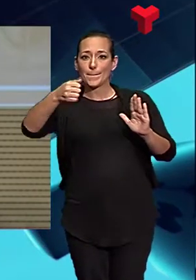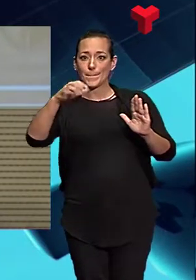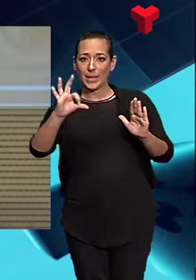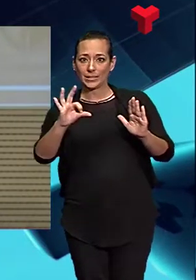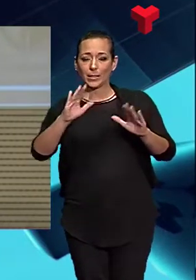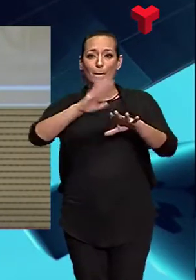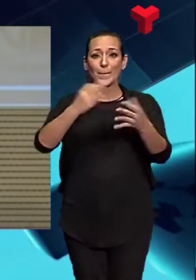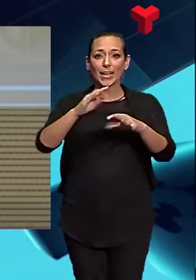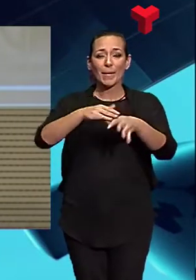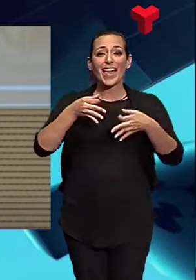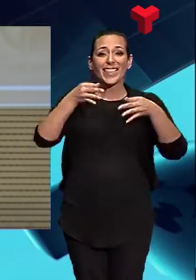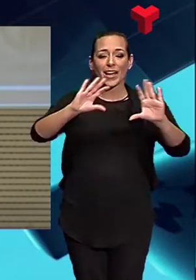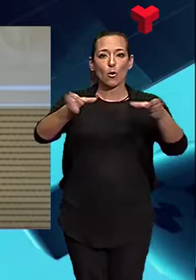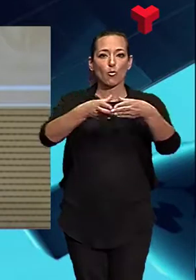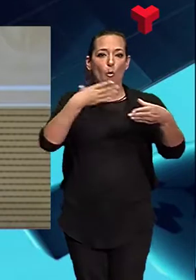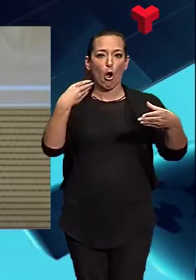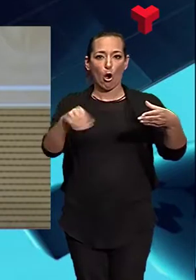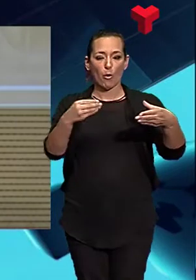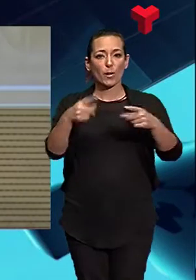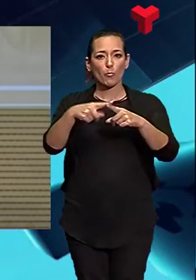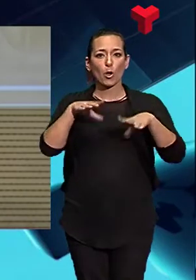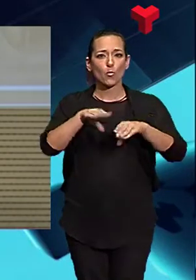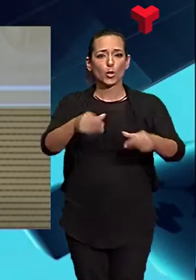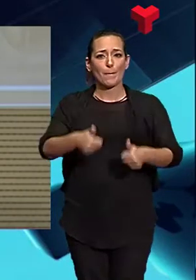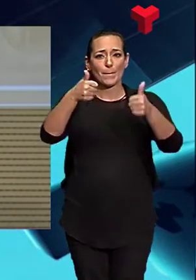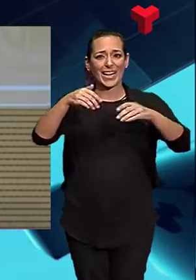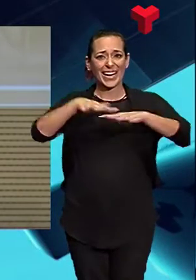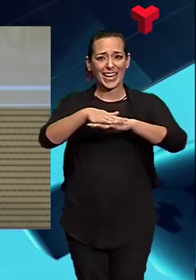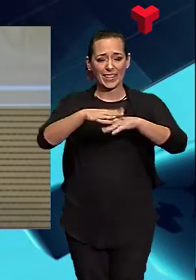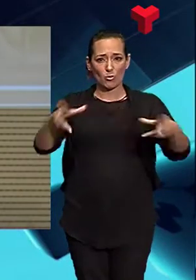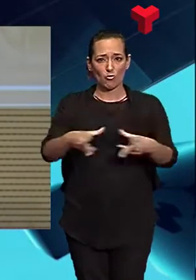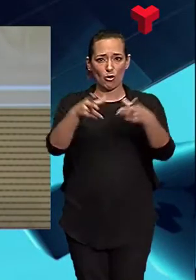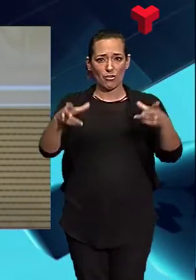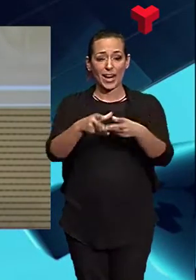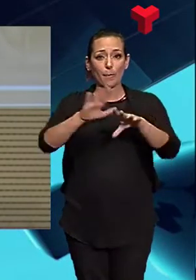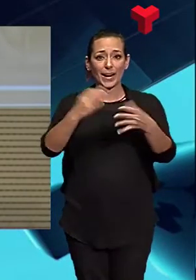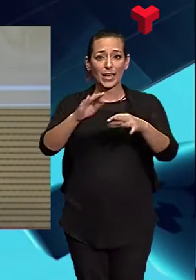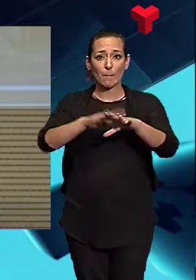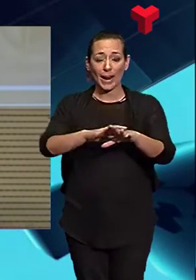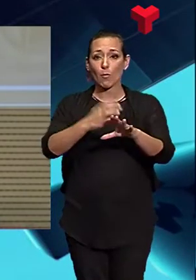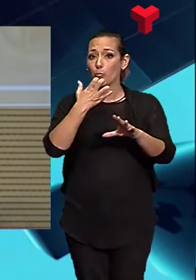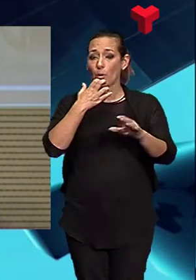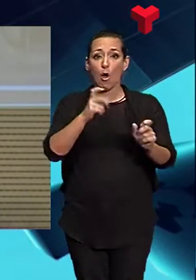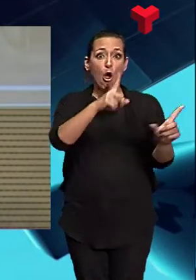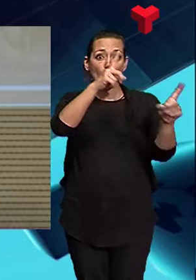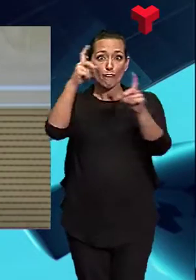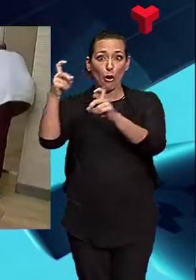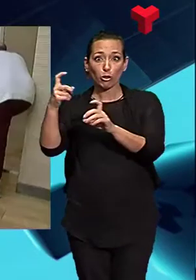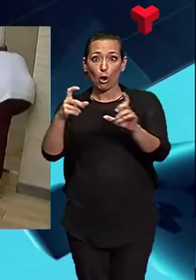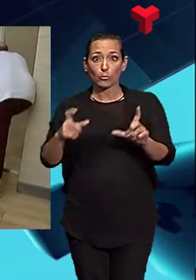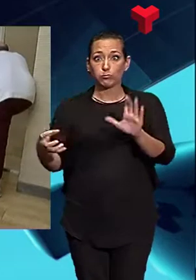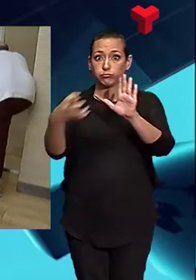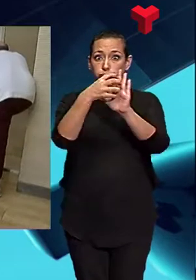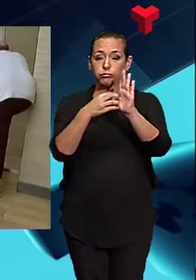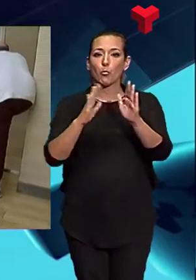más joven, que utiliza las redes sociales, para que puedan adherirse, través de publicación, de fotos a nuestra campaña.